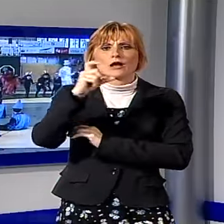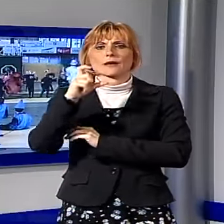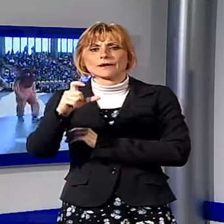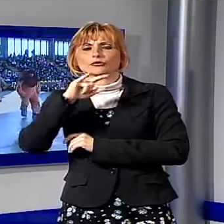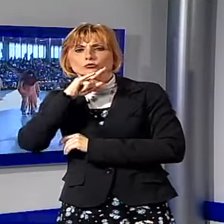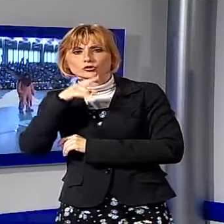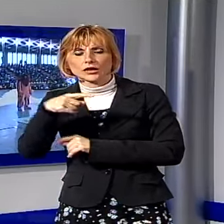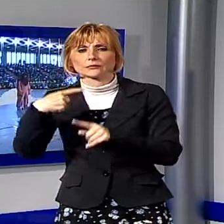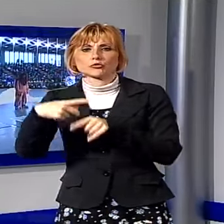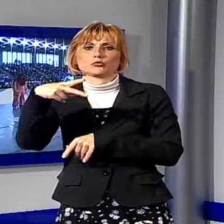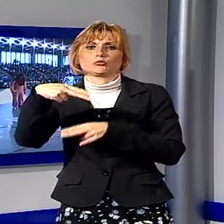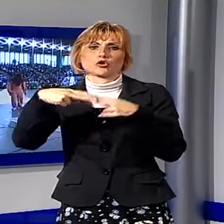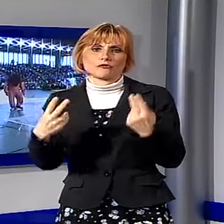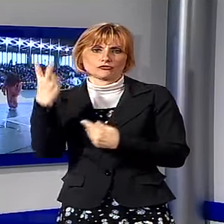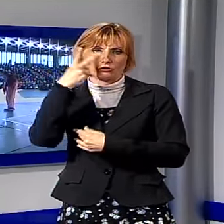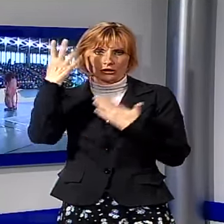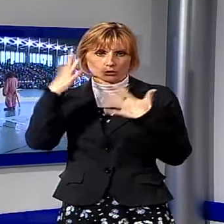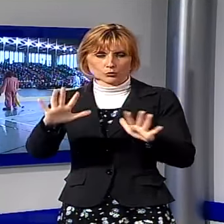Porcari e della provincia di Lucca.